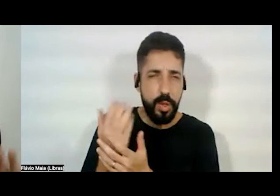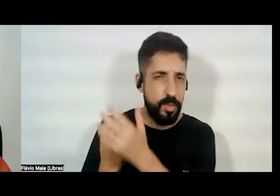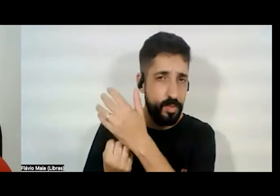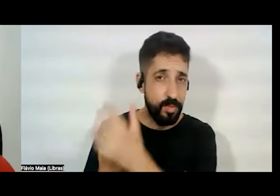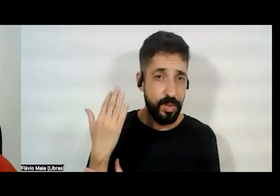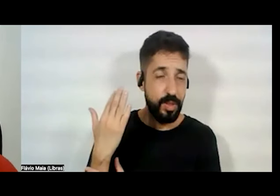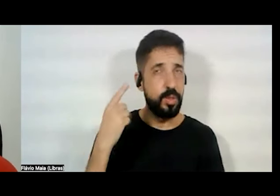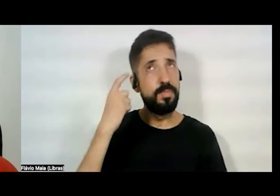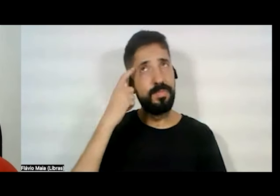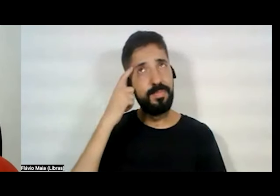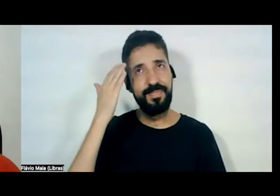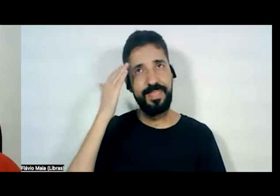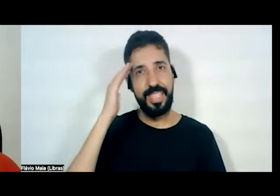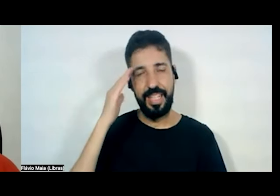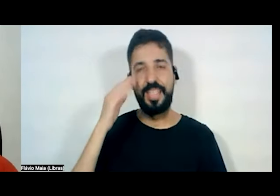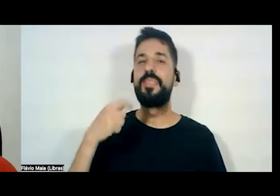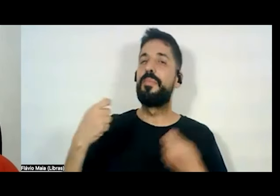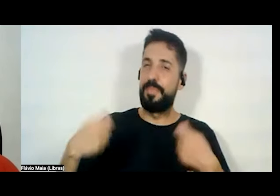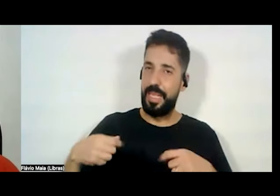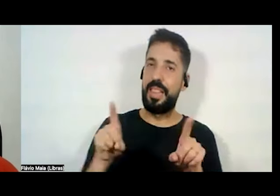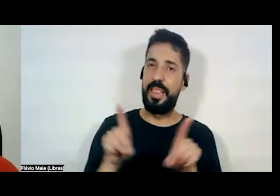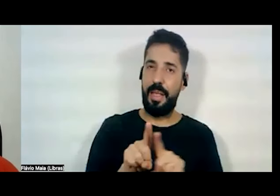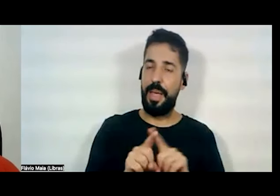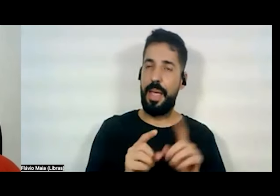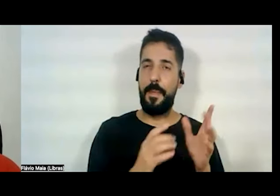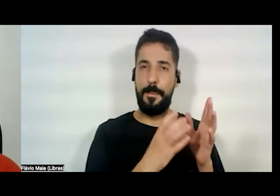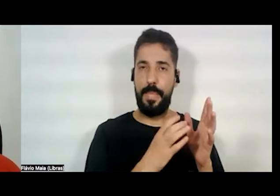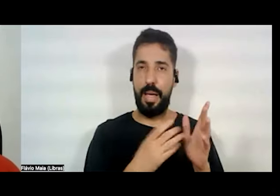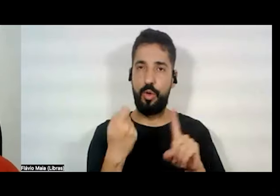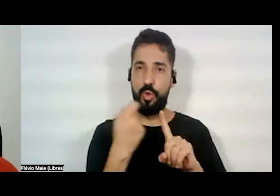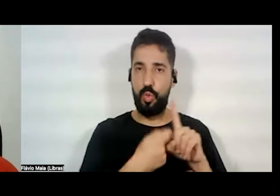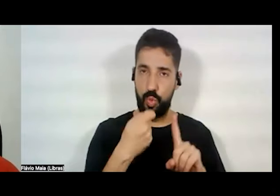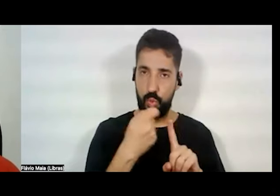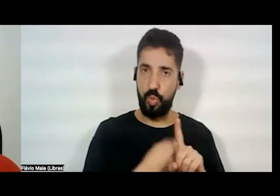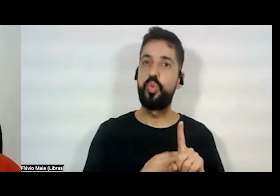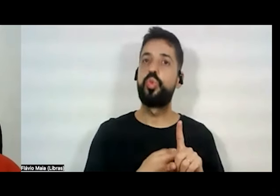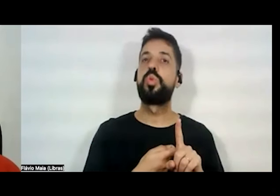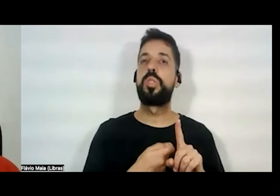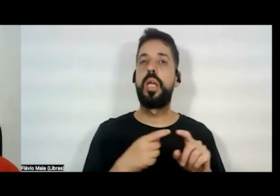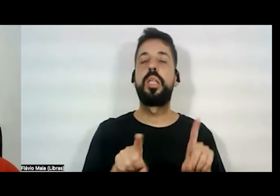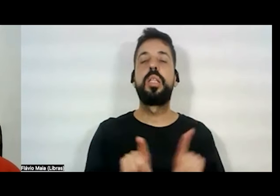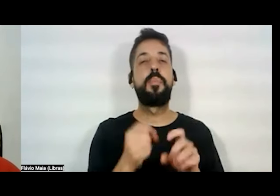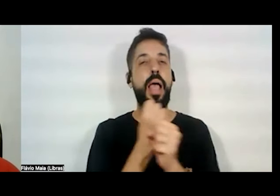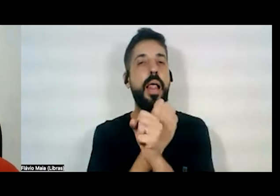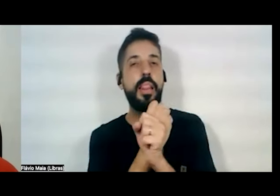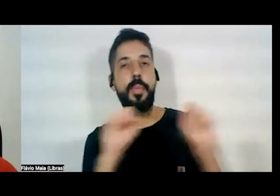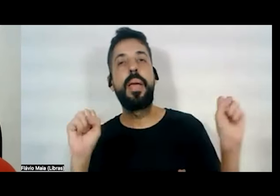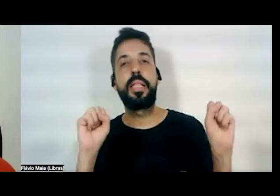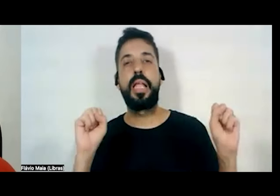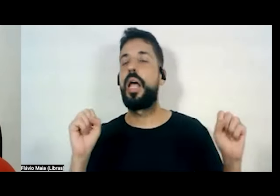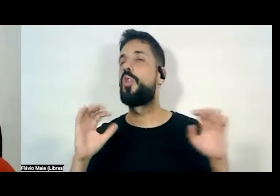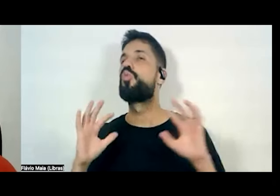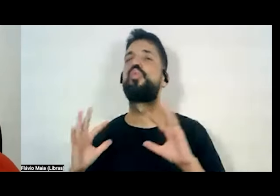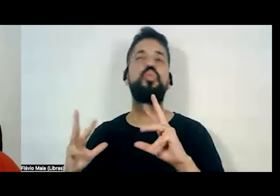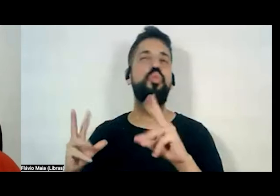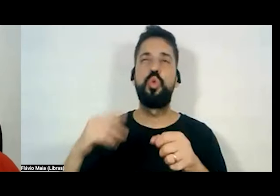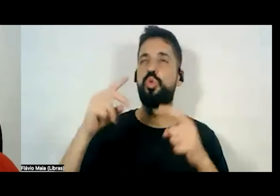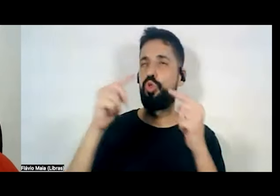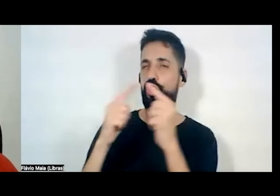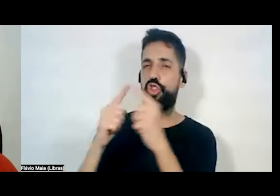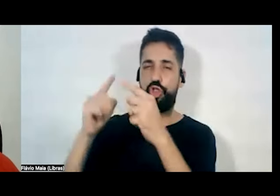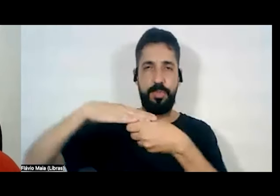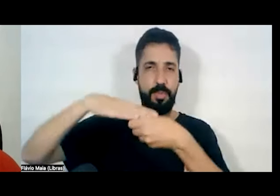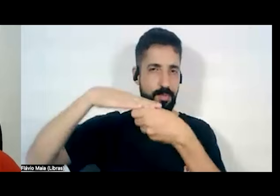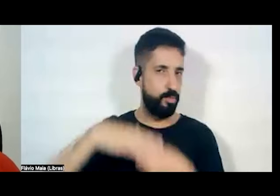seria também um partido de luta e emancipação contra toda a opressão. E é por